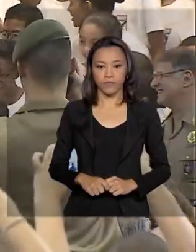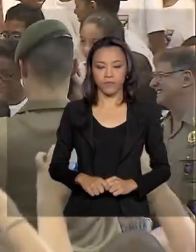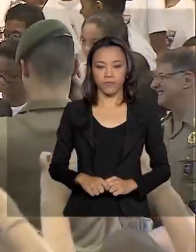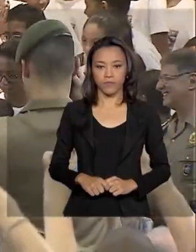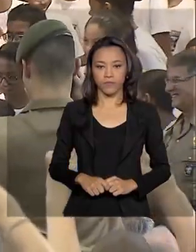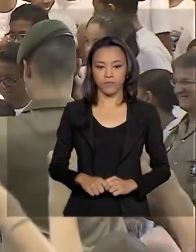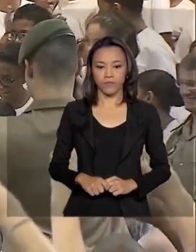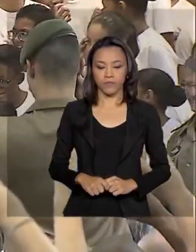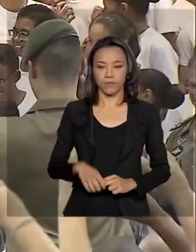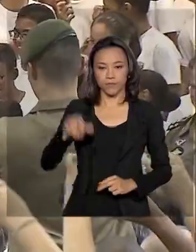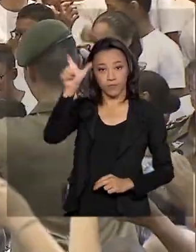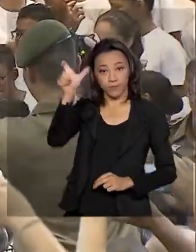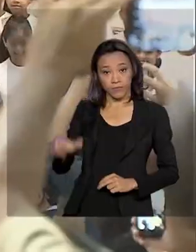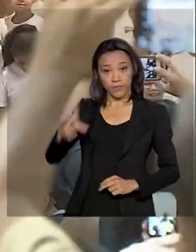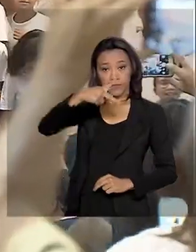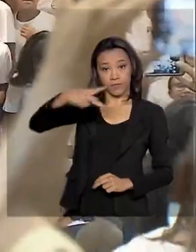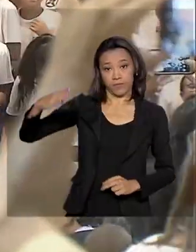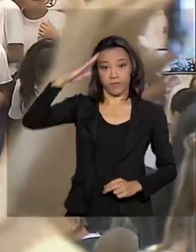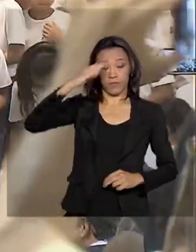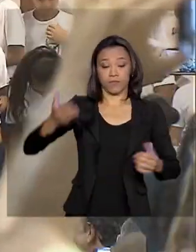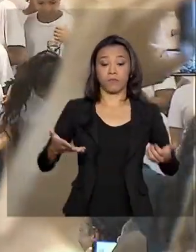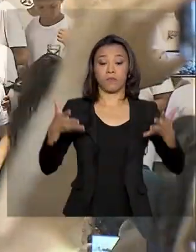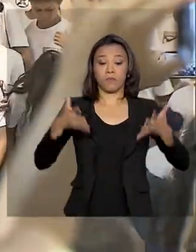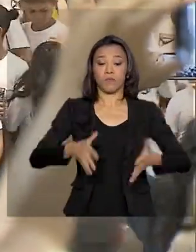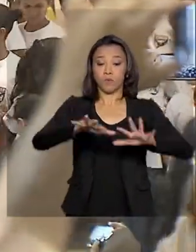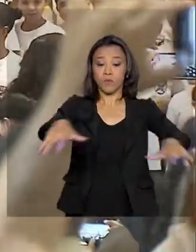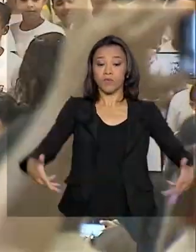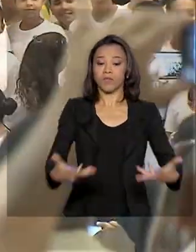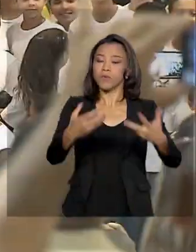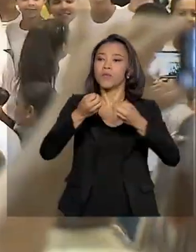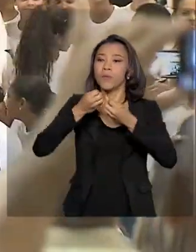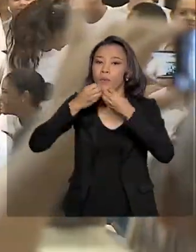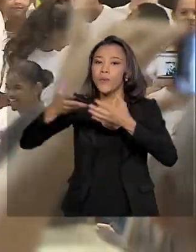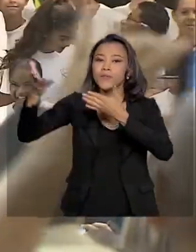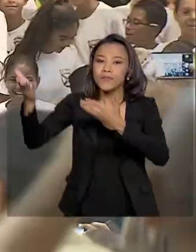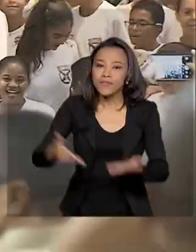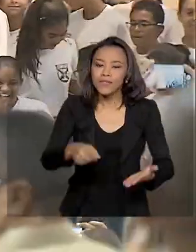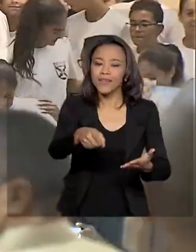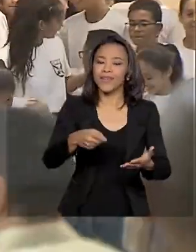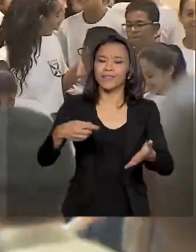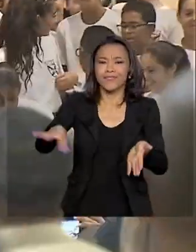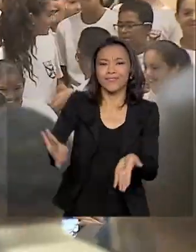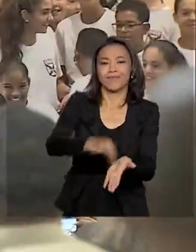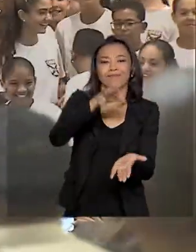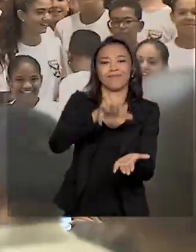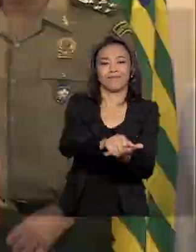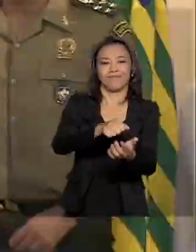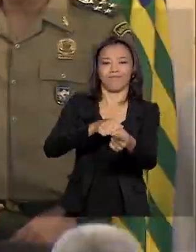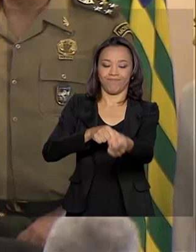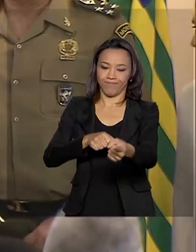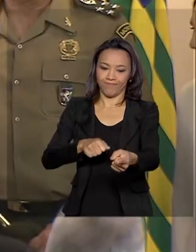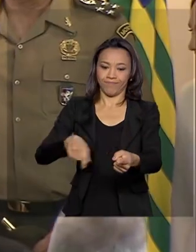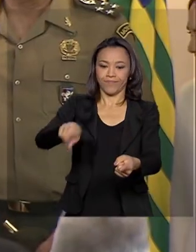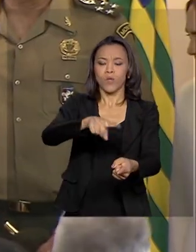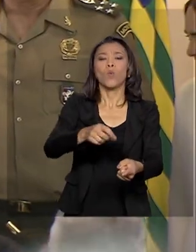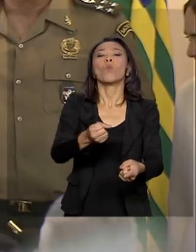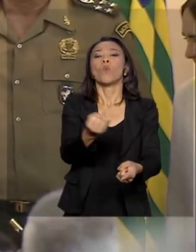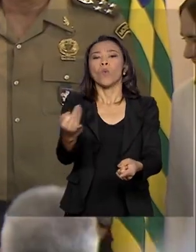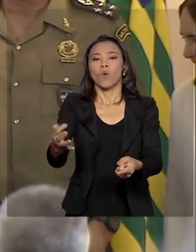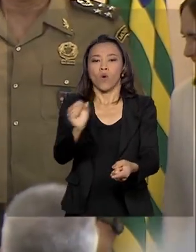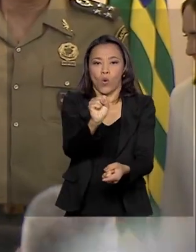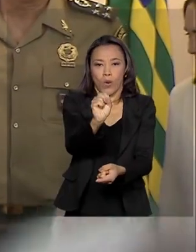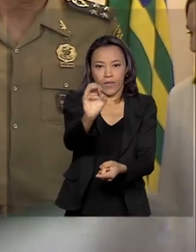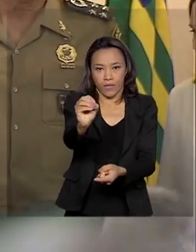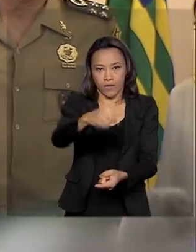O presidente participou ainda da cerimônia de boas-vindas aos alunos recém-matriculados no Colégio Militar de São Paulo. São cerca de 80